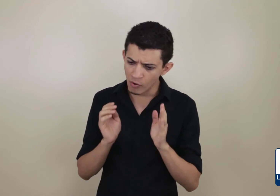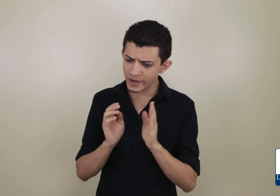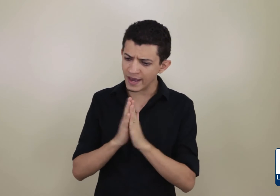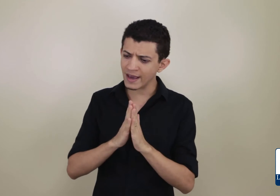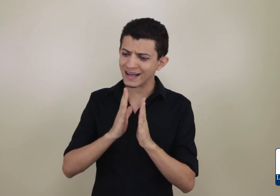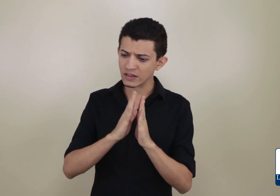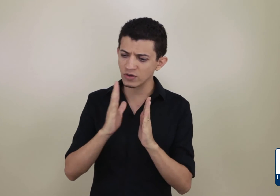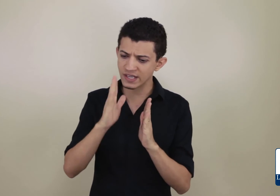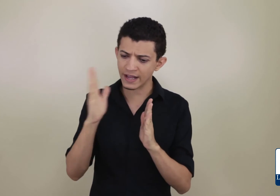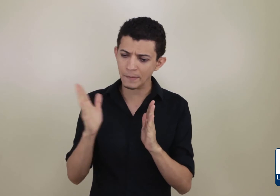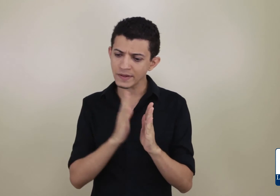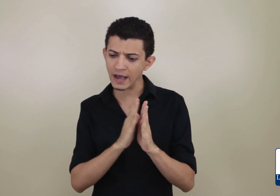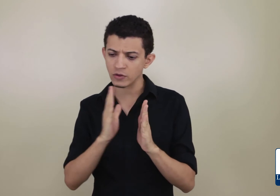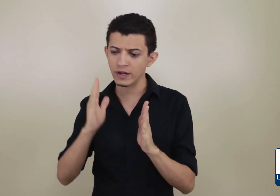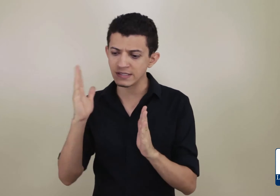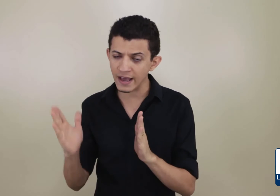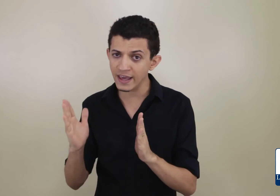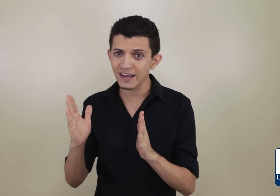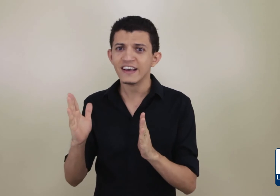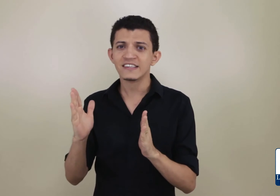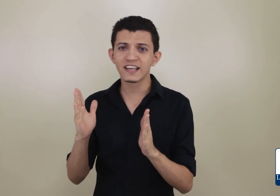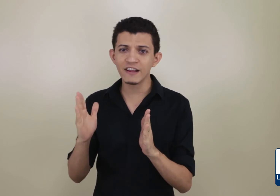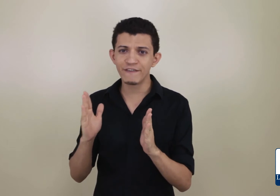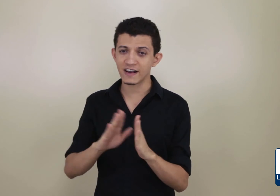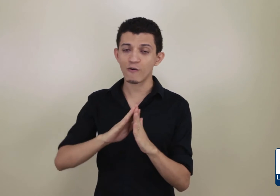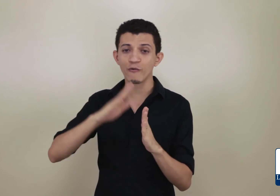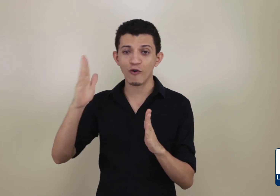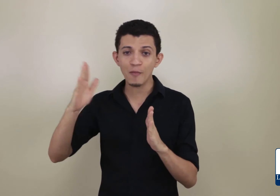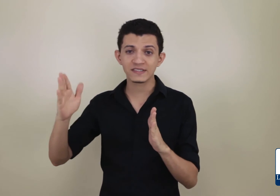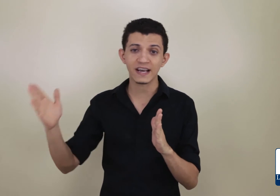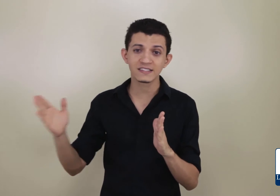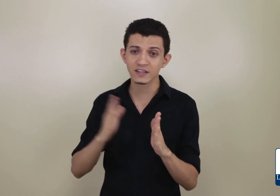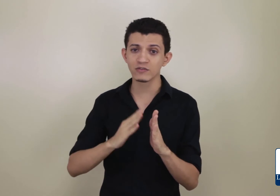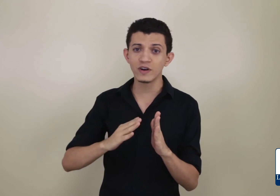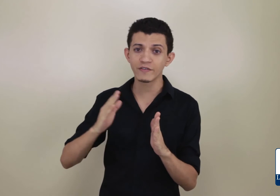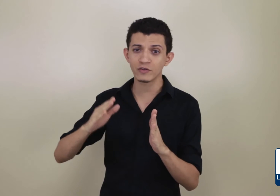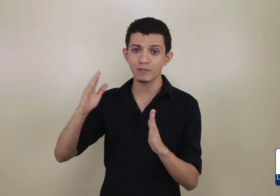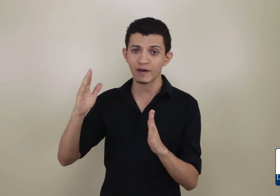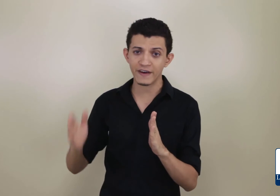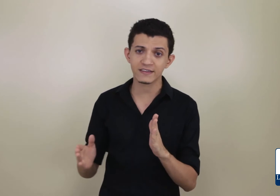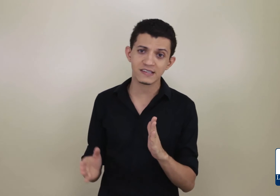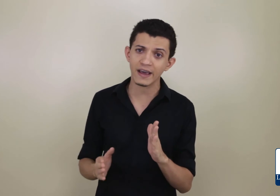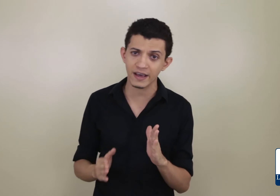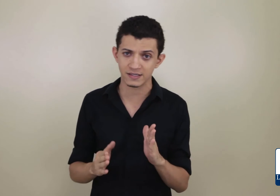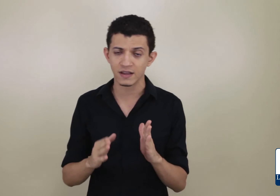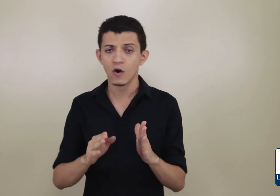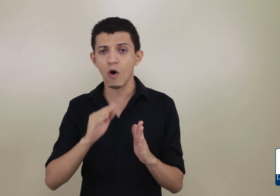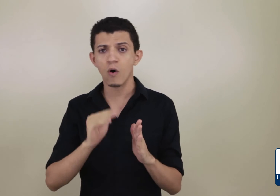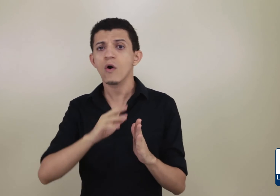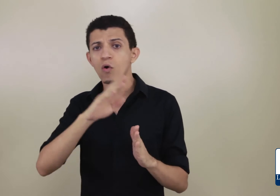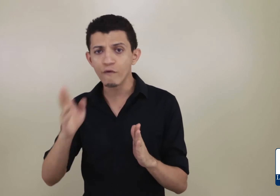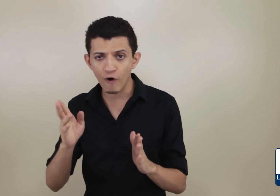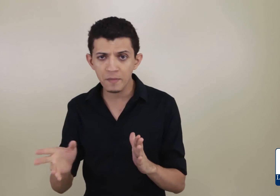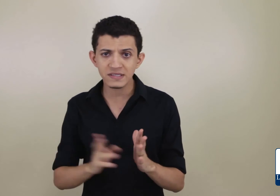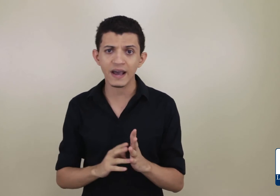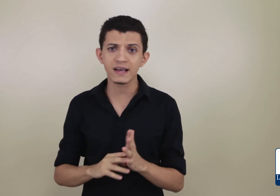Porque katos, grega, pitai, tono, Isaías, significa conforme está escrito no livro do profeta Isaías. Ou, conforme Isaías